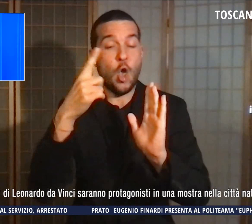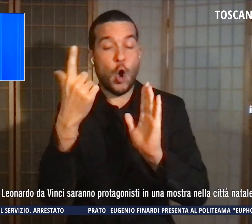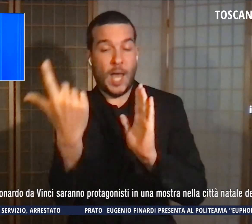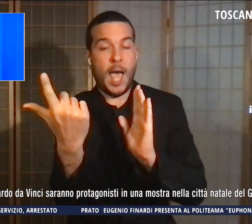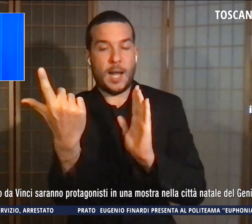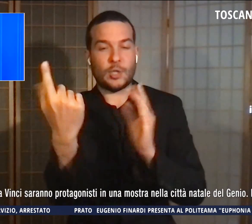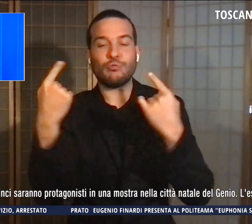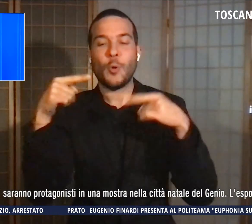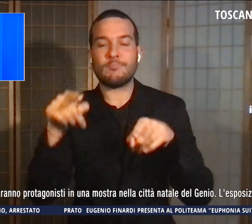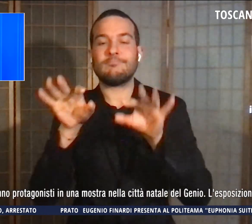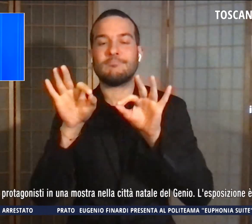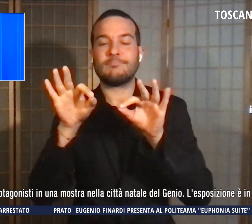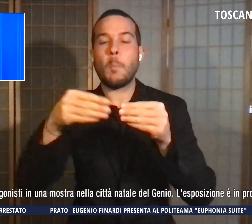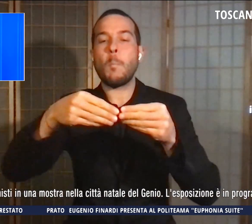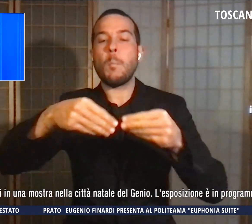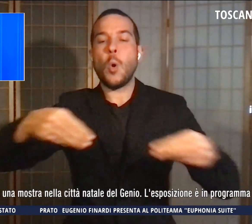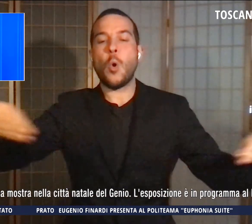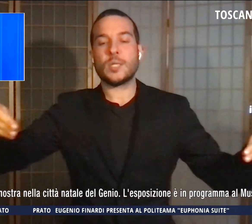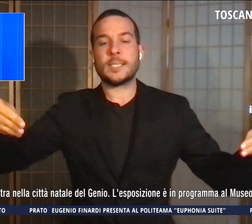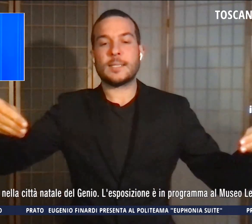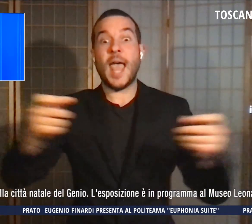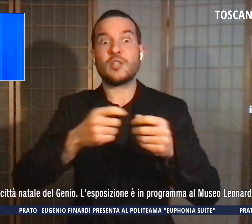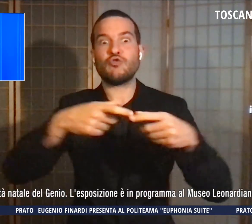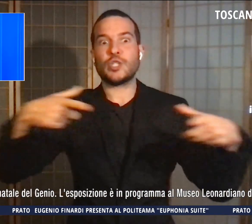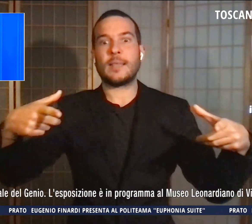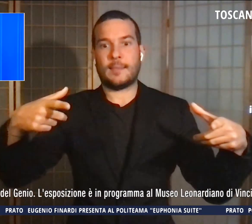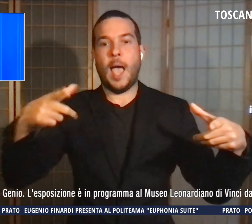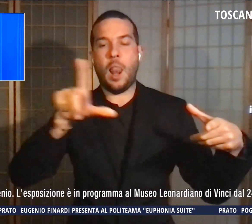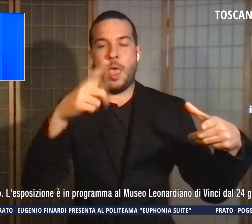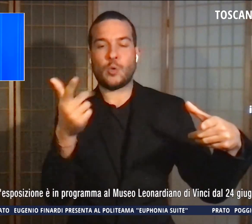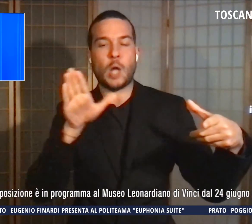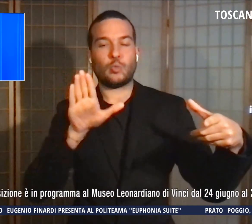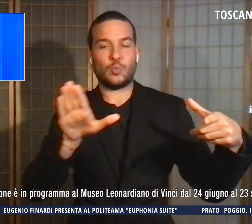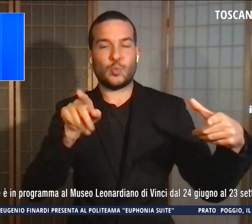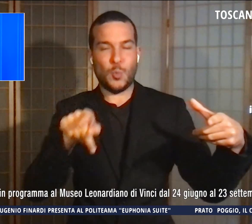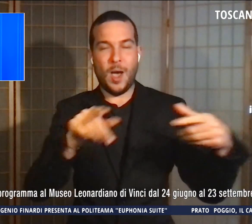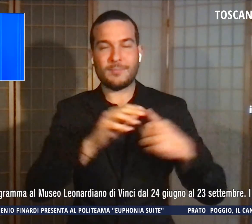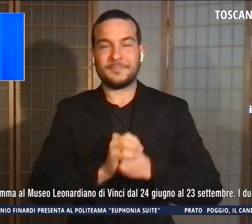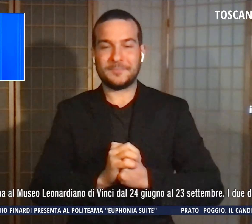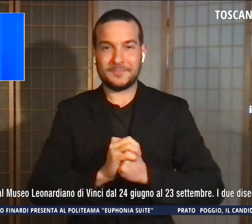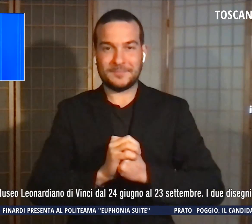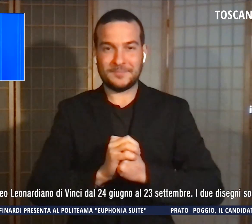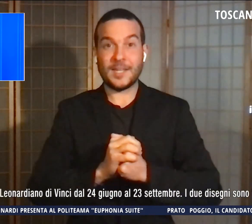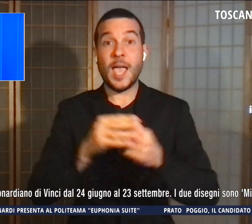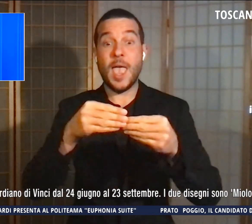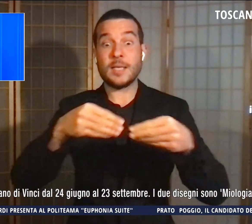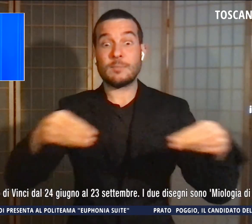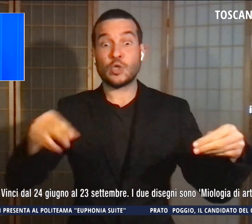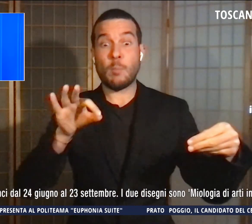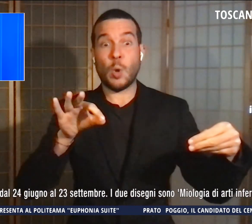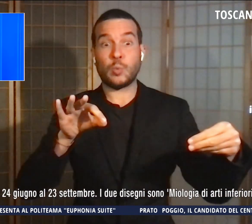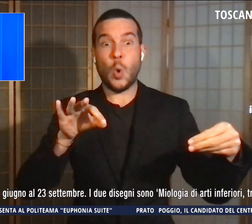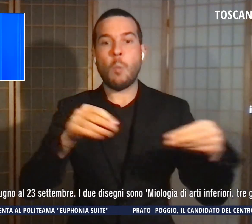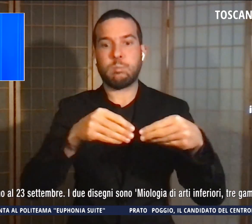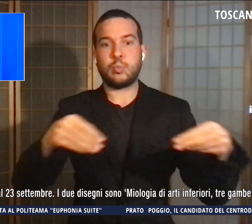mostra nella città natale del Genio. L'esposizione è in programma al Museo Leonardiano di